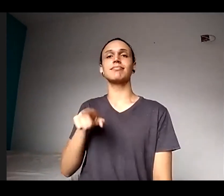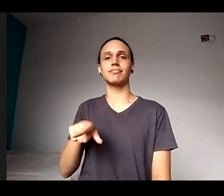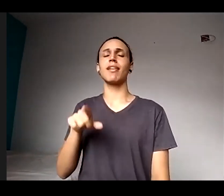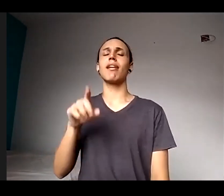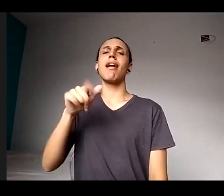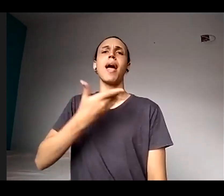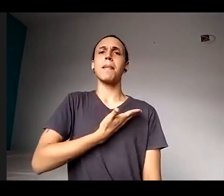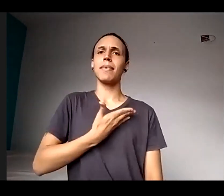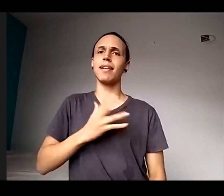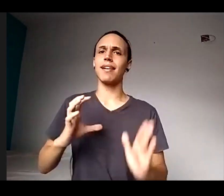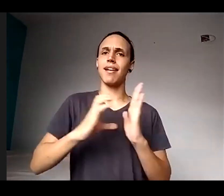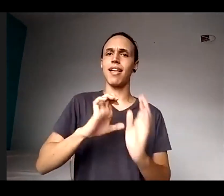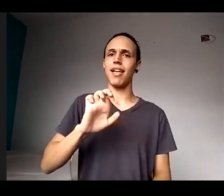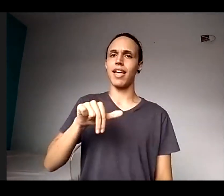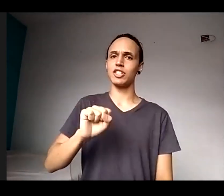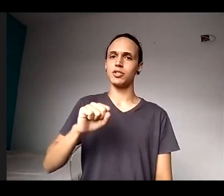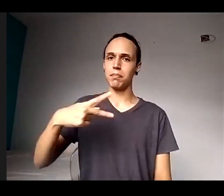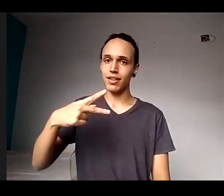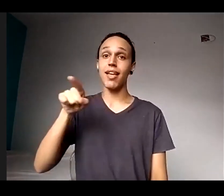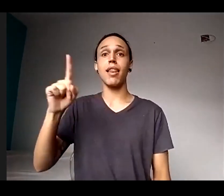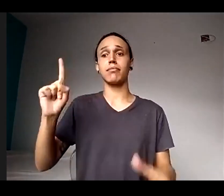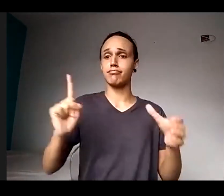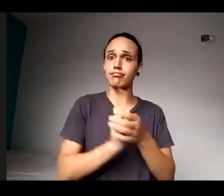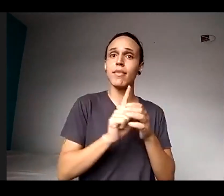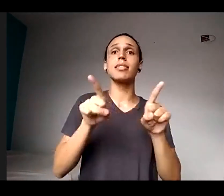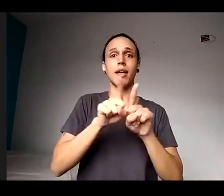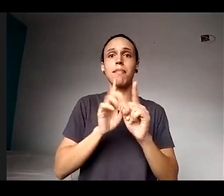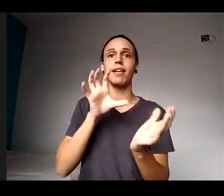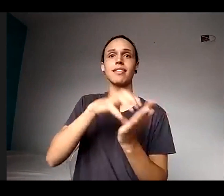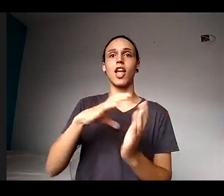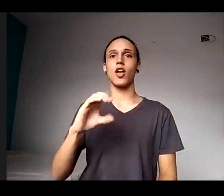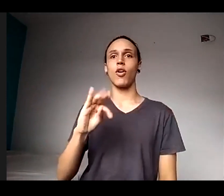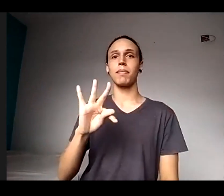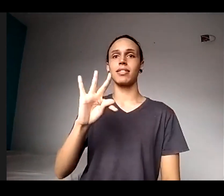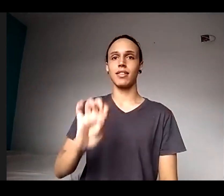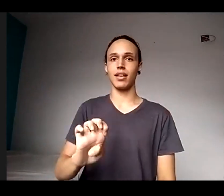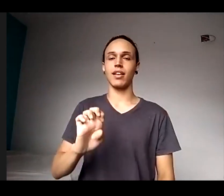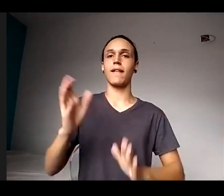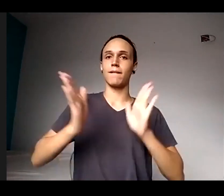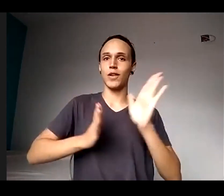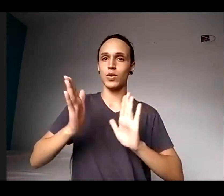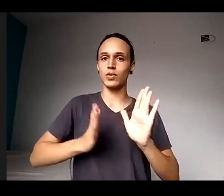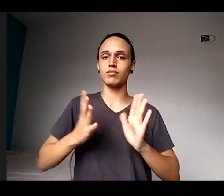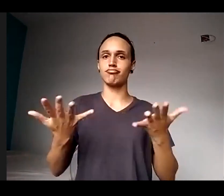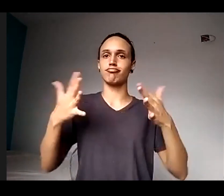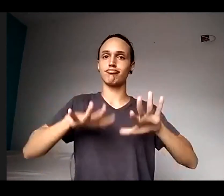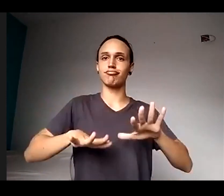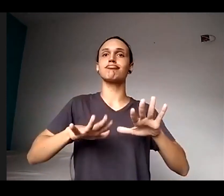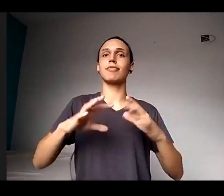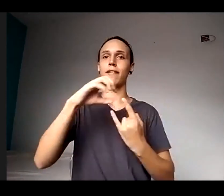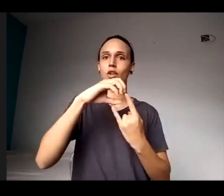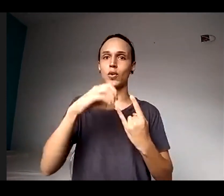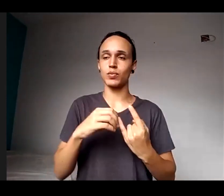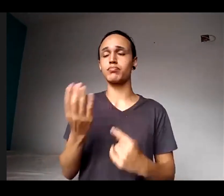integra o comitê Fiocruz pela Acessibilidade e Inclusão das Pessoas com Deficiência. A Tatiane nos ajudou a